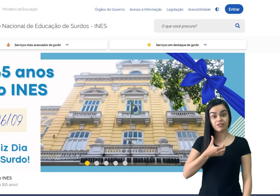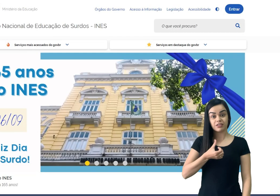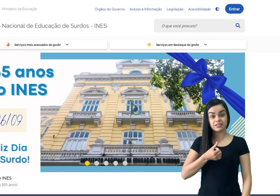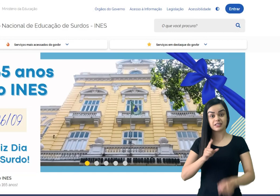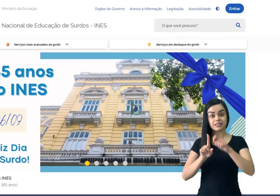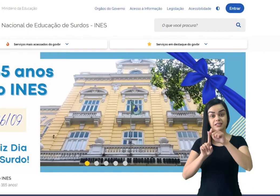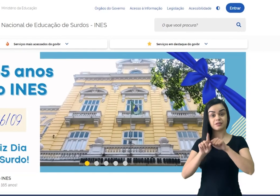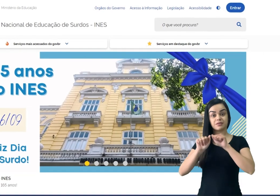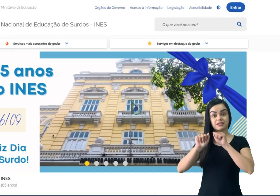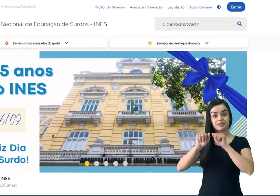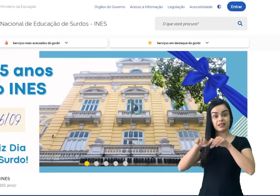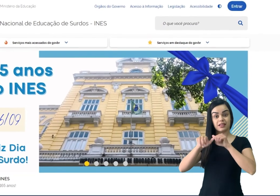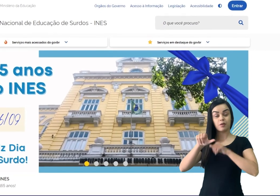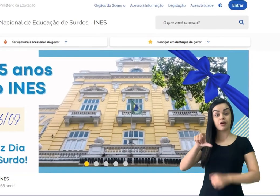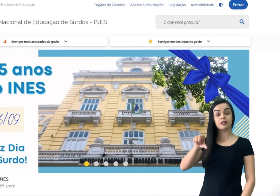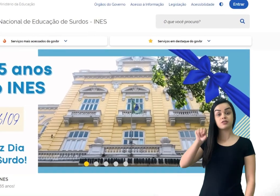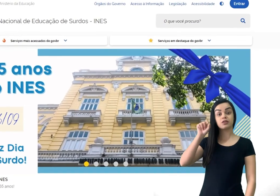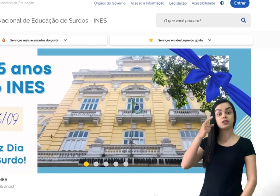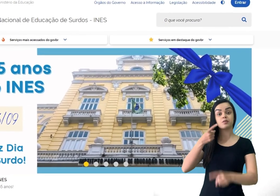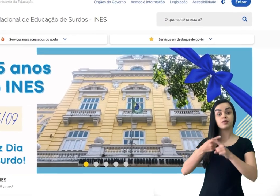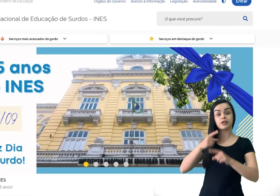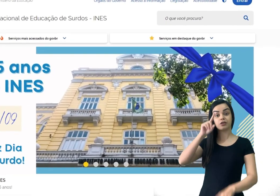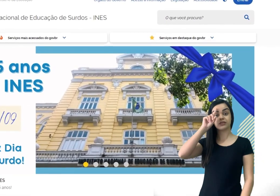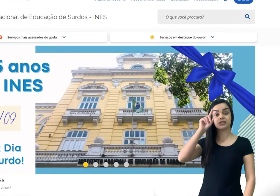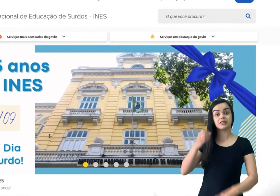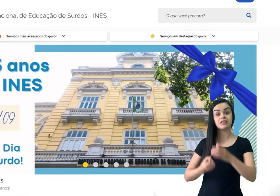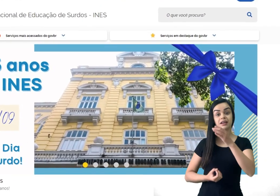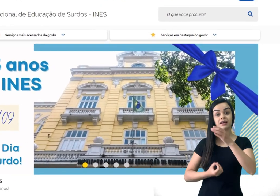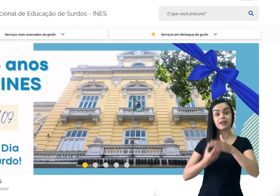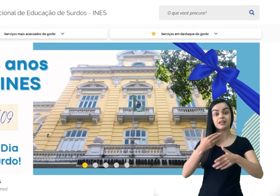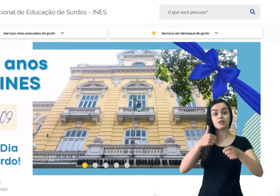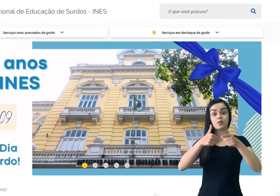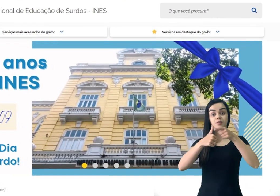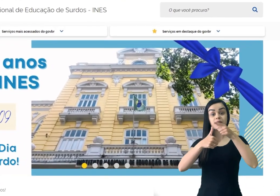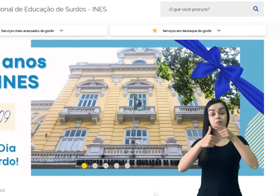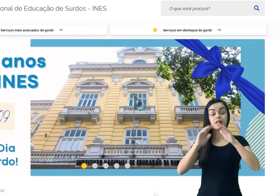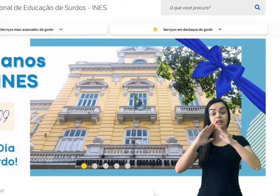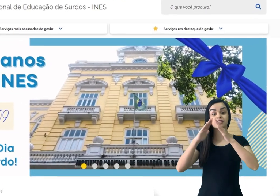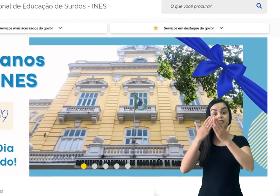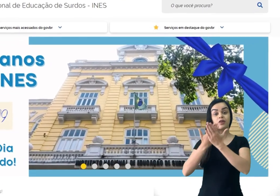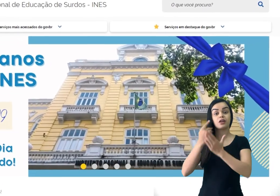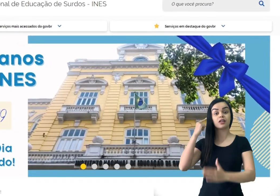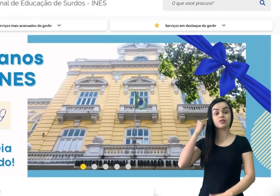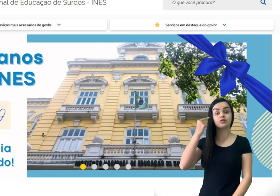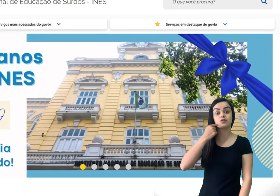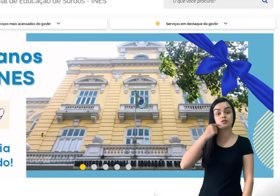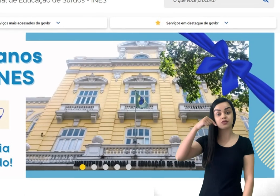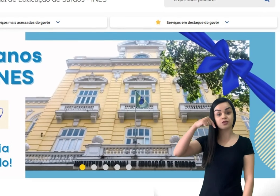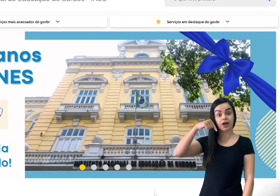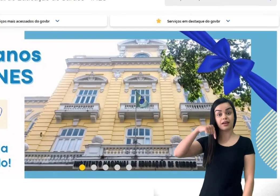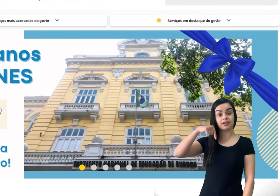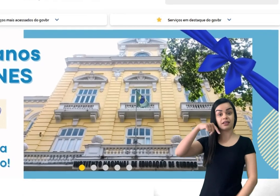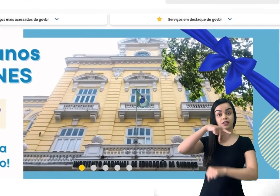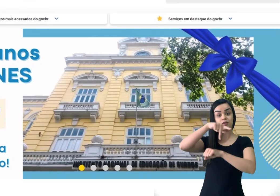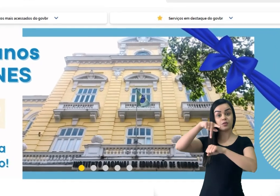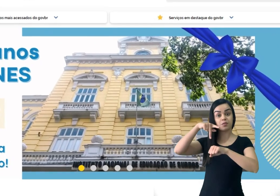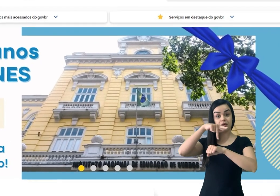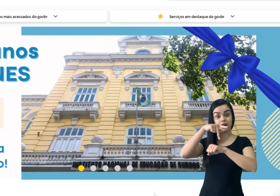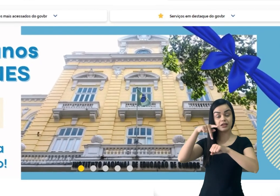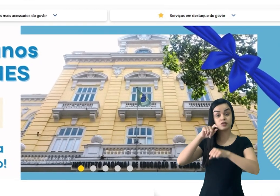data de 26 de setembro foi escolhida por ser o dia de fundação da primeira escola de surdos do país, o Instituto Nacional